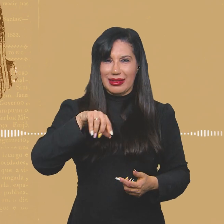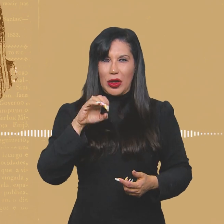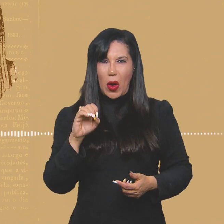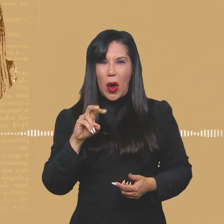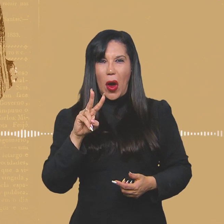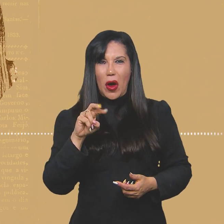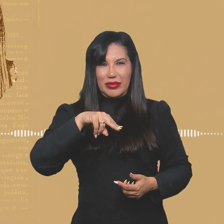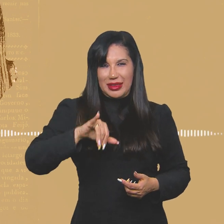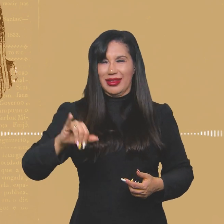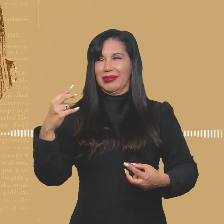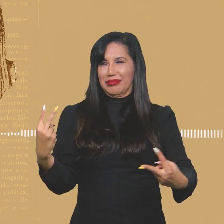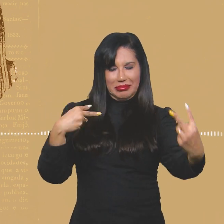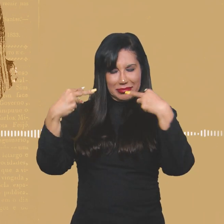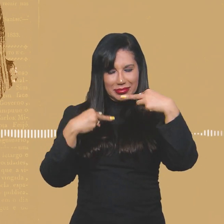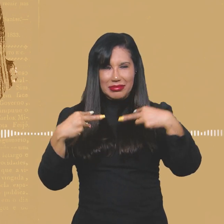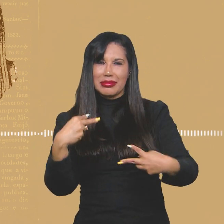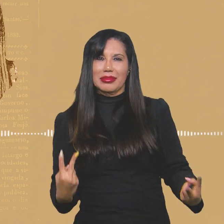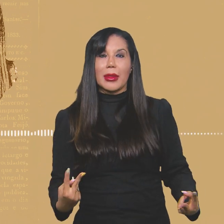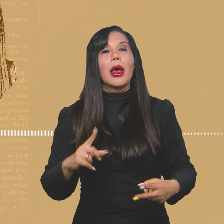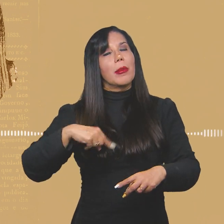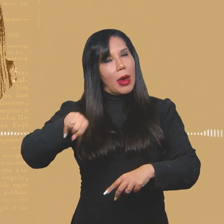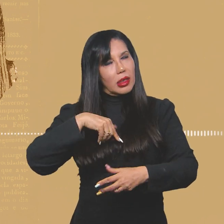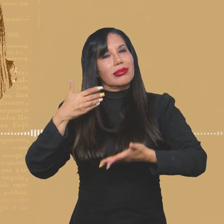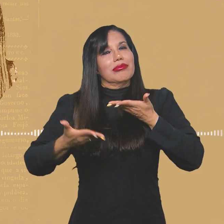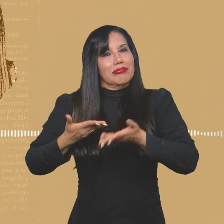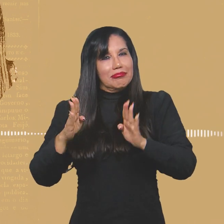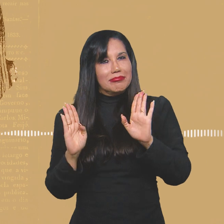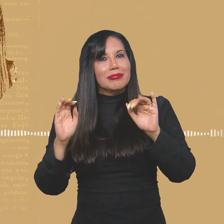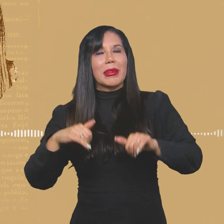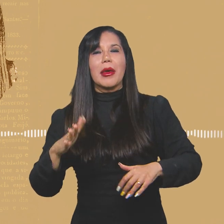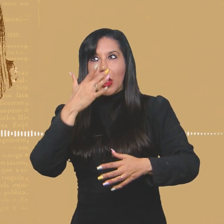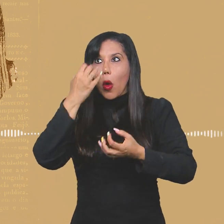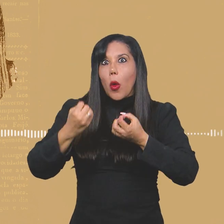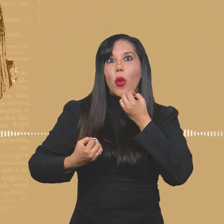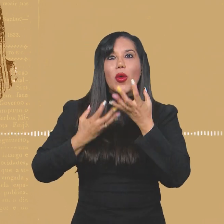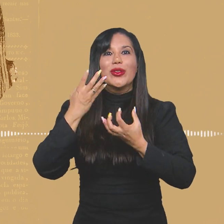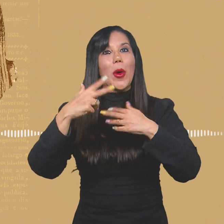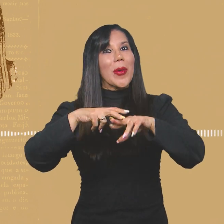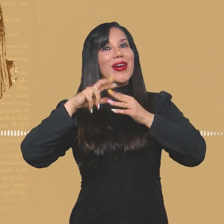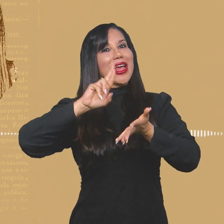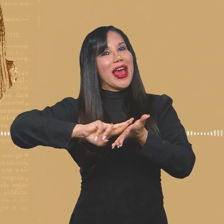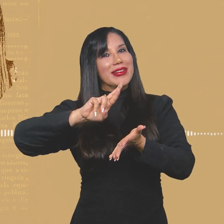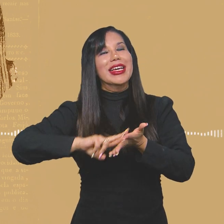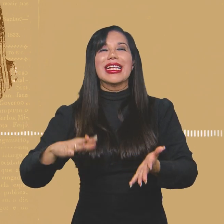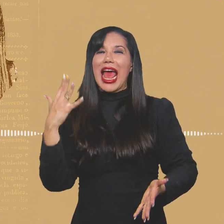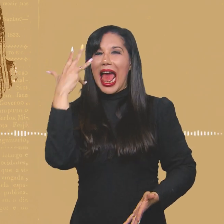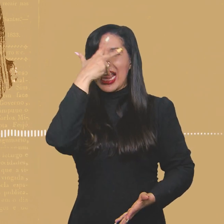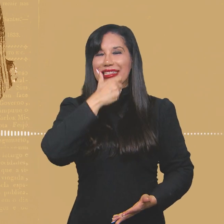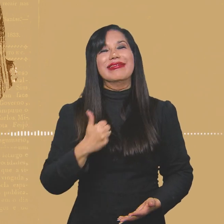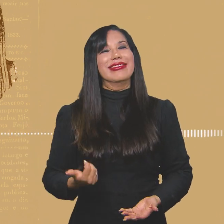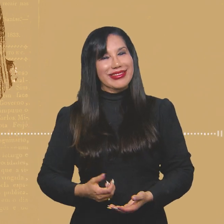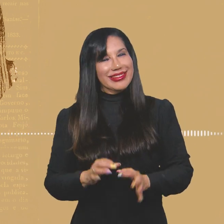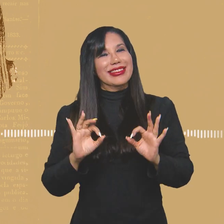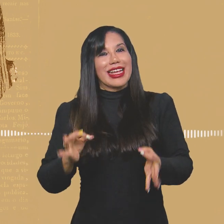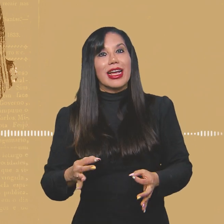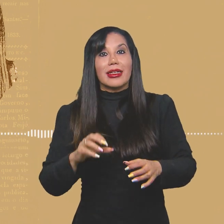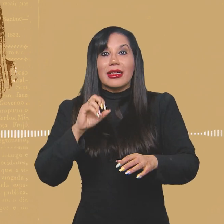Mas éramos super bem recebidos, bem ovacionados e tudo. Era uma coisa muito linda de se ver. E